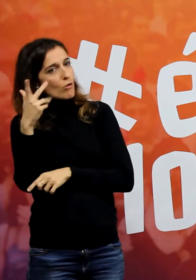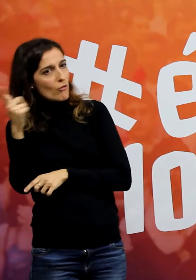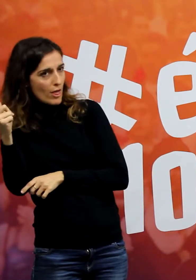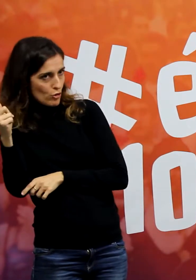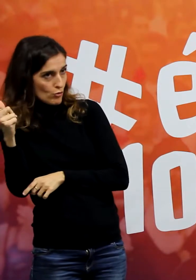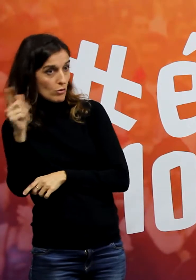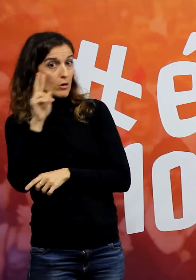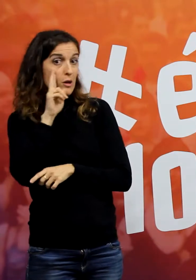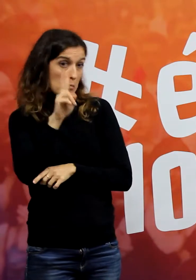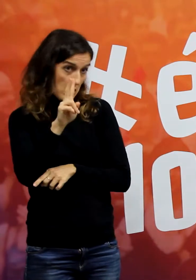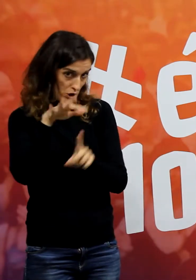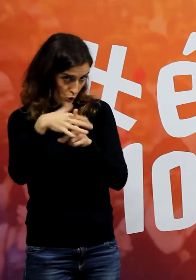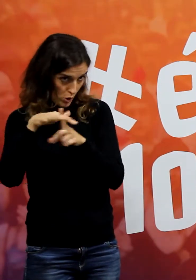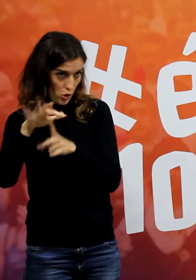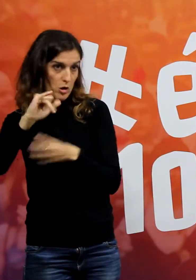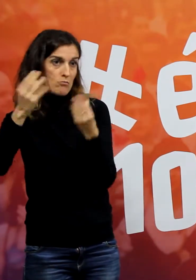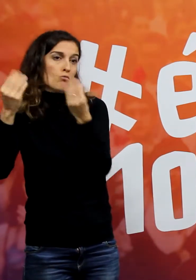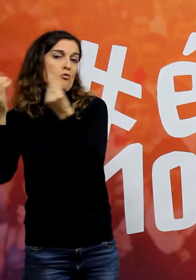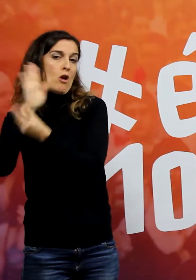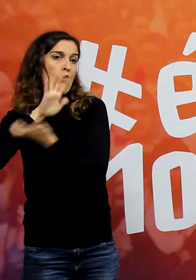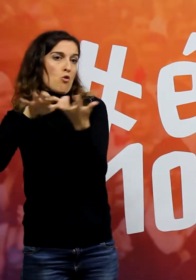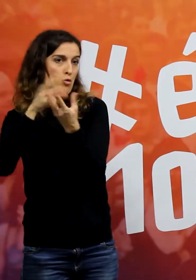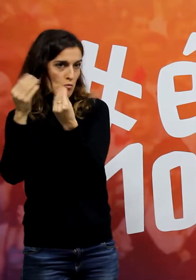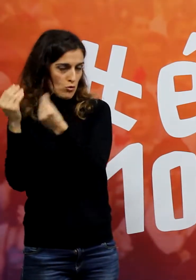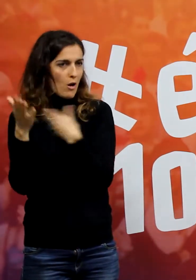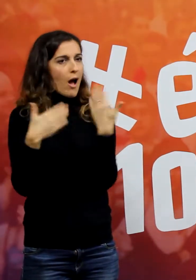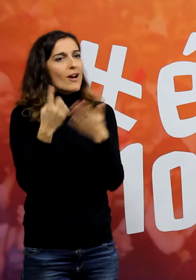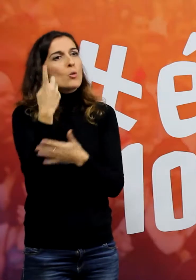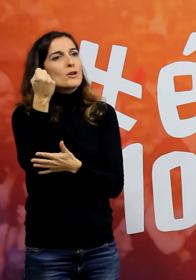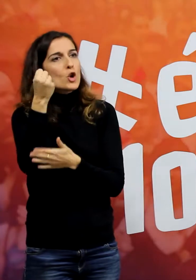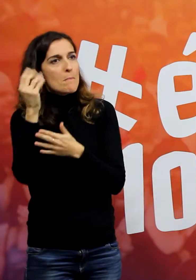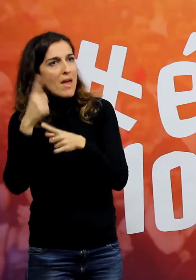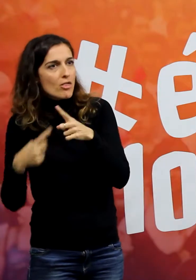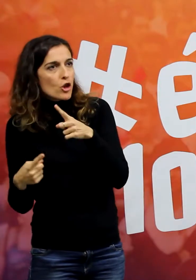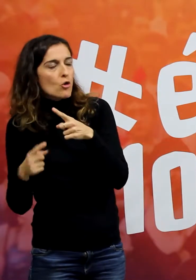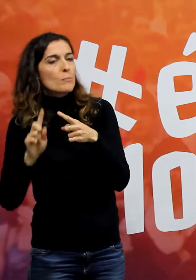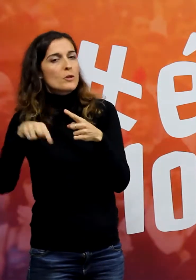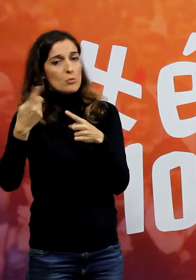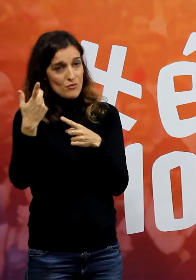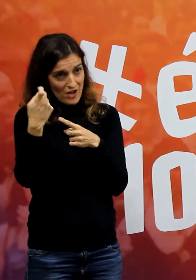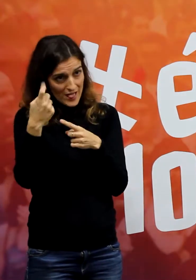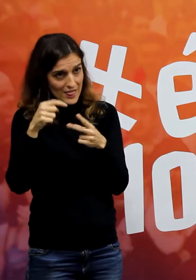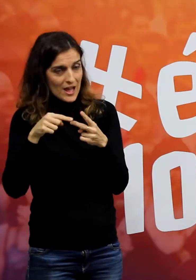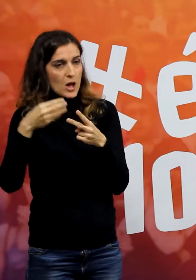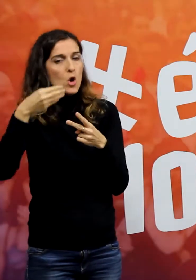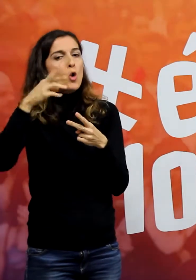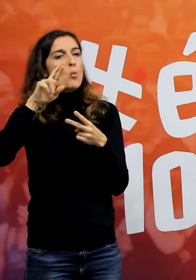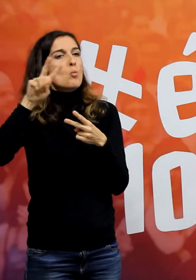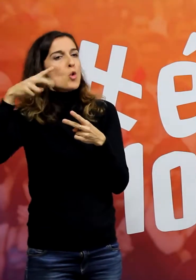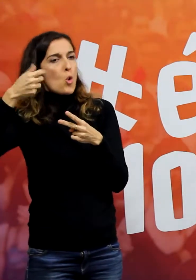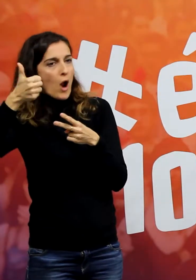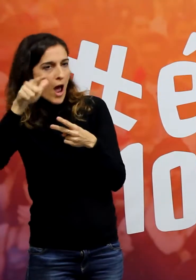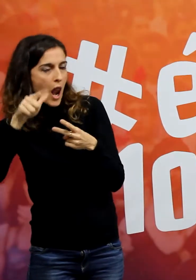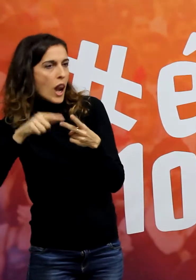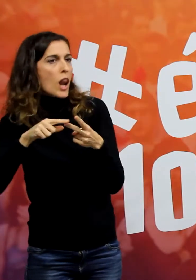i mireu si n ha casos, Perquè estem parlant d'un milió i mig, però ara compteu el que queda. Brugal, Gürtel, Visita del